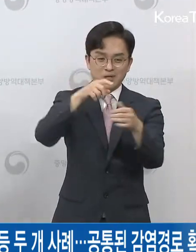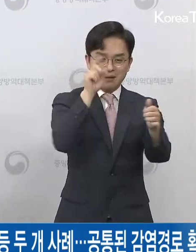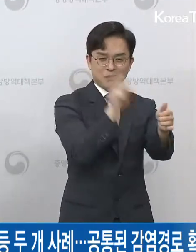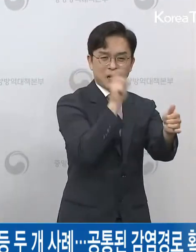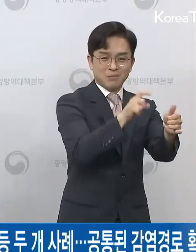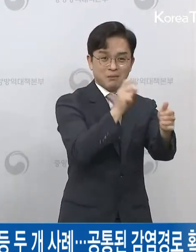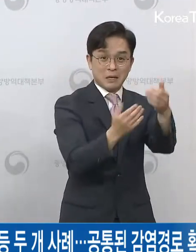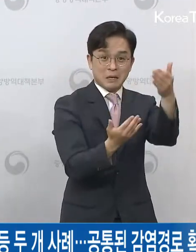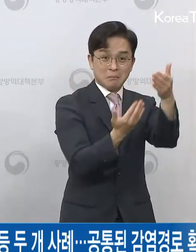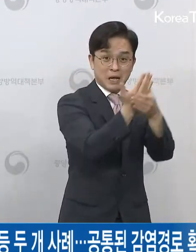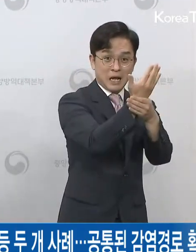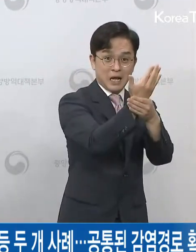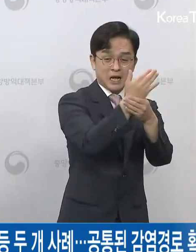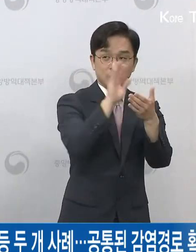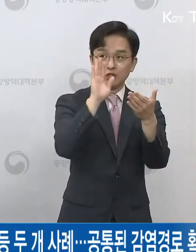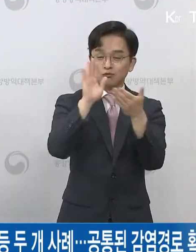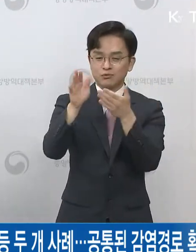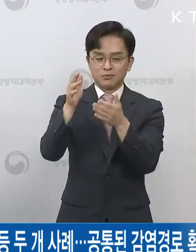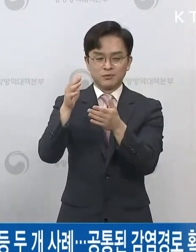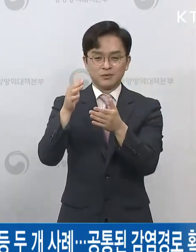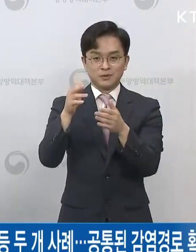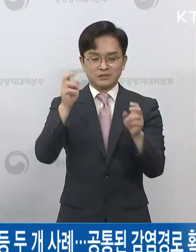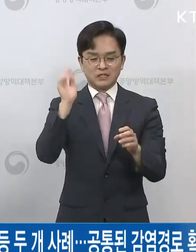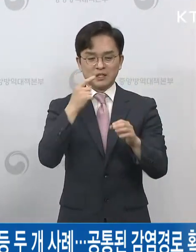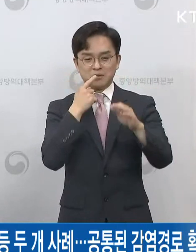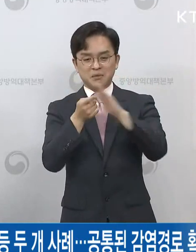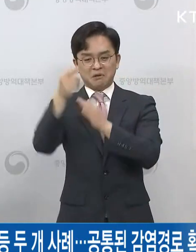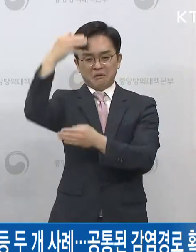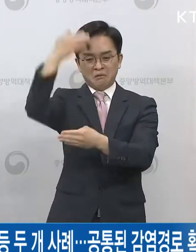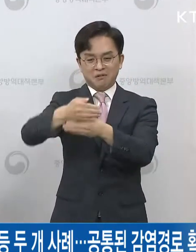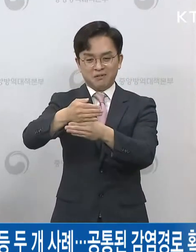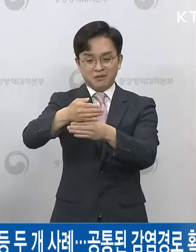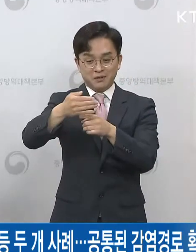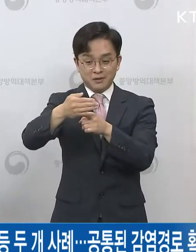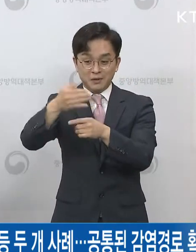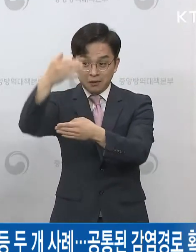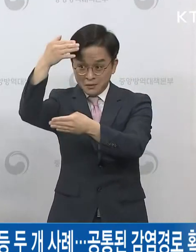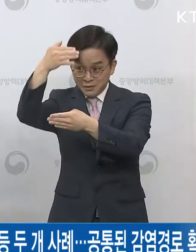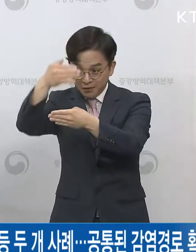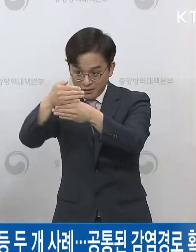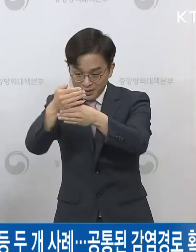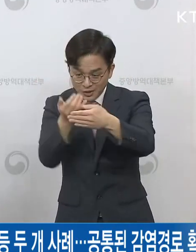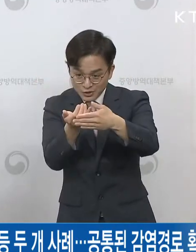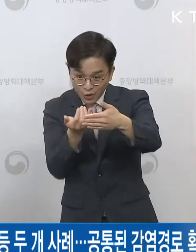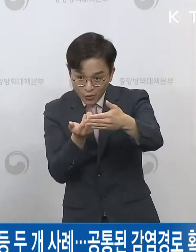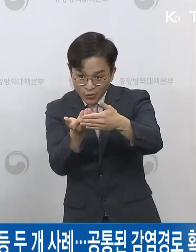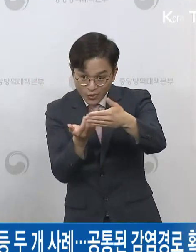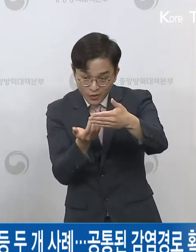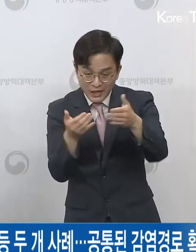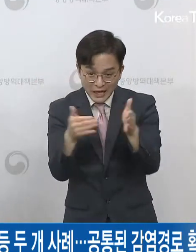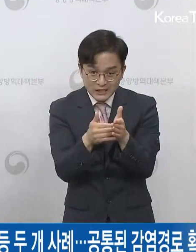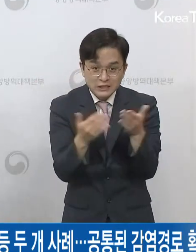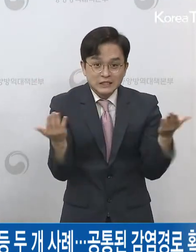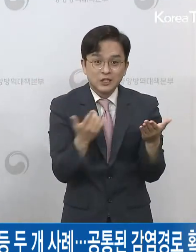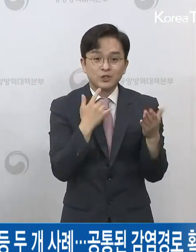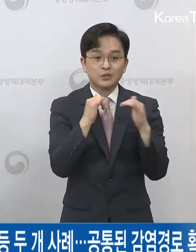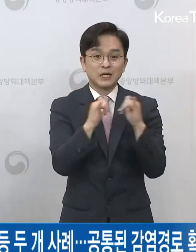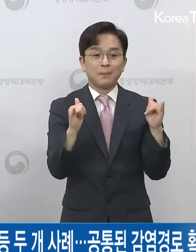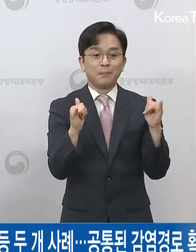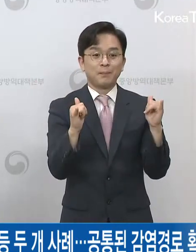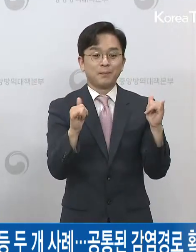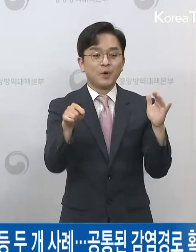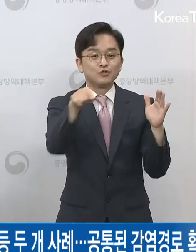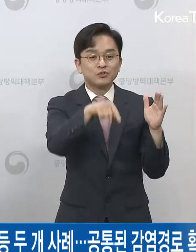오전 브리핑에서 아프면 쉐어난 후식이 잘 지켜지지 않은 것 같다 이런 말씀을 하셨는데요. 생활통 거리 두기 지침에서는 방역 관리자를